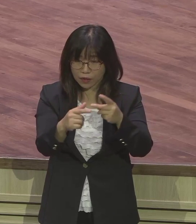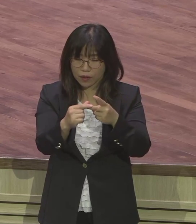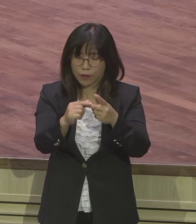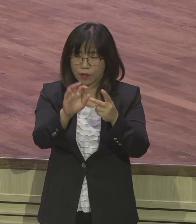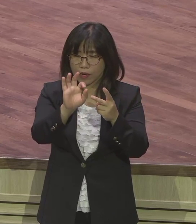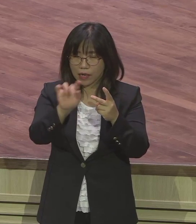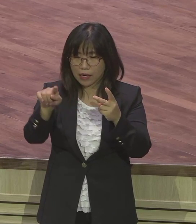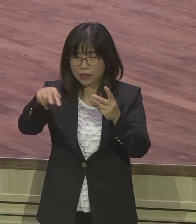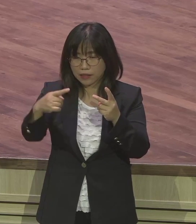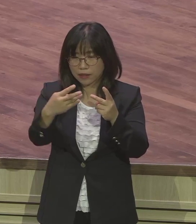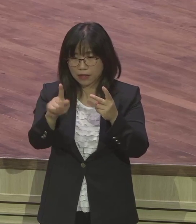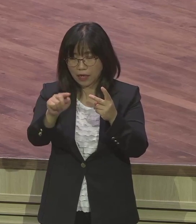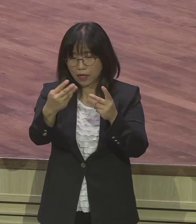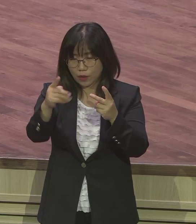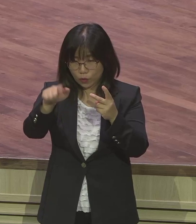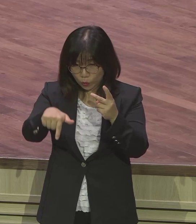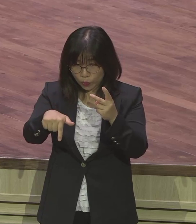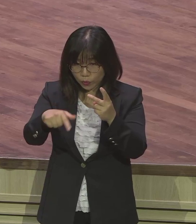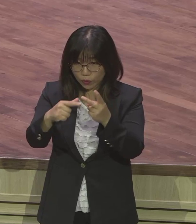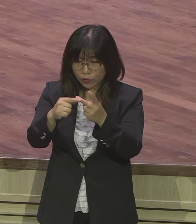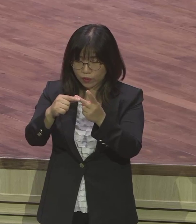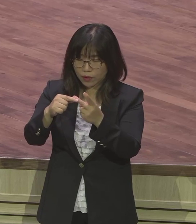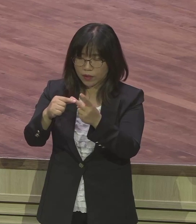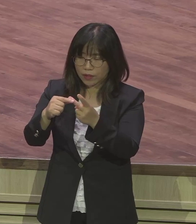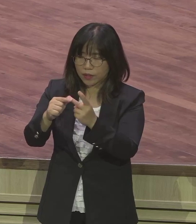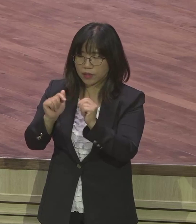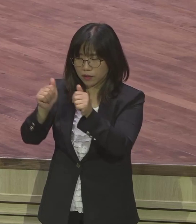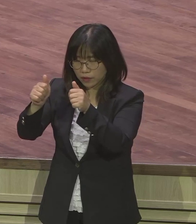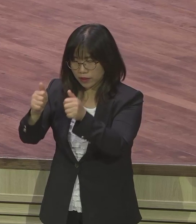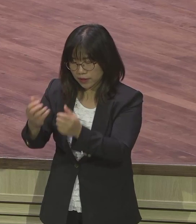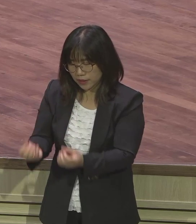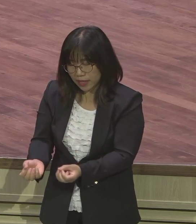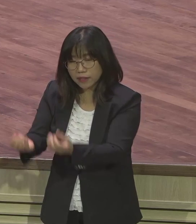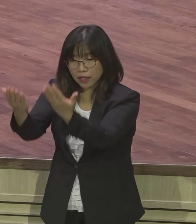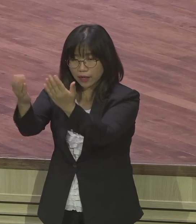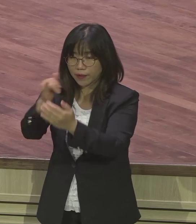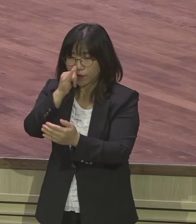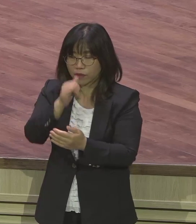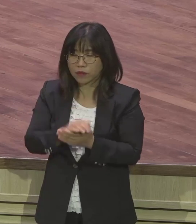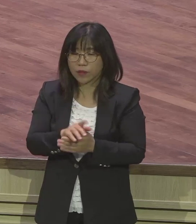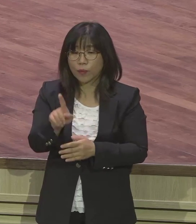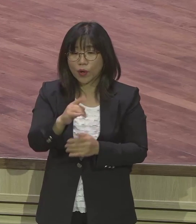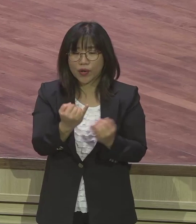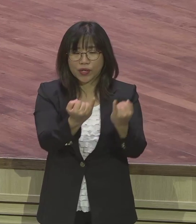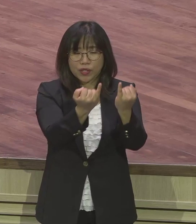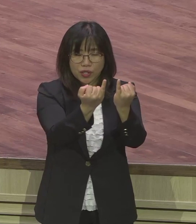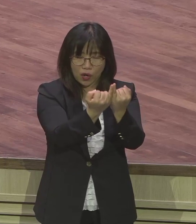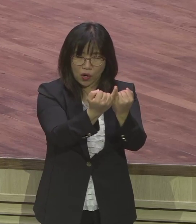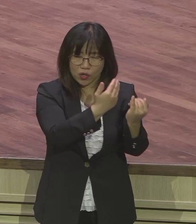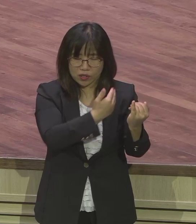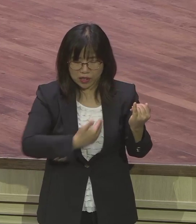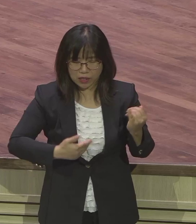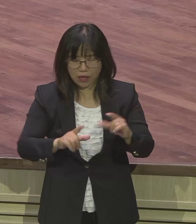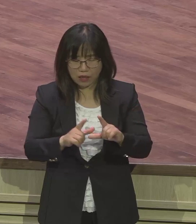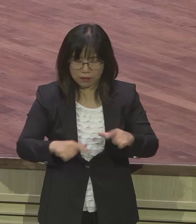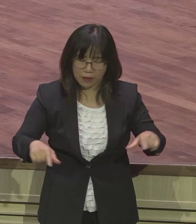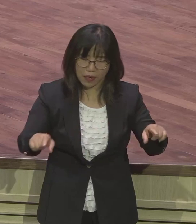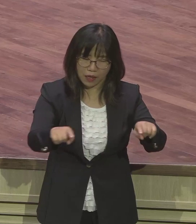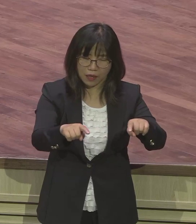이들의 제사 행위는 신전에 있는 여사제들과 성관계를 하는 것이었습니다